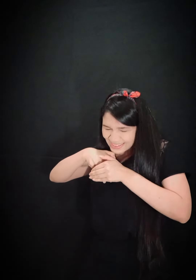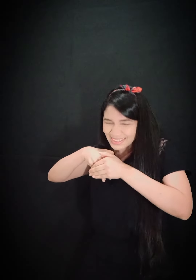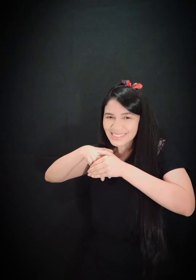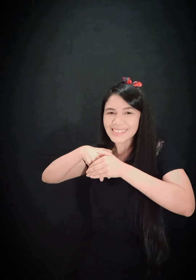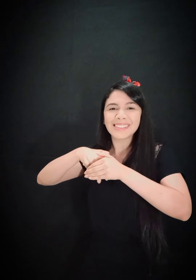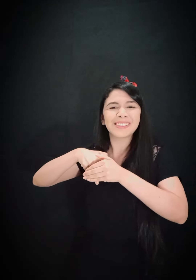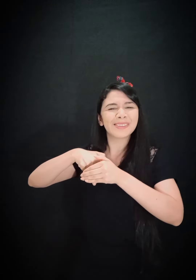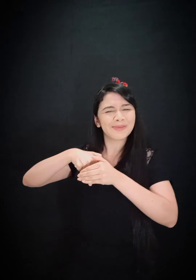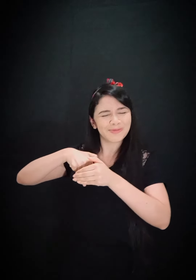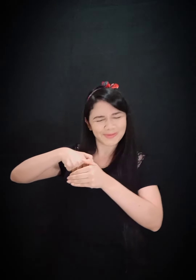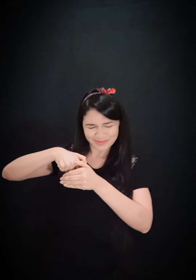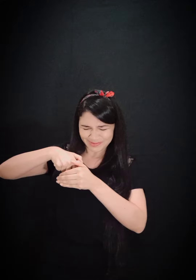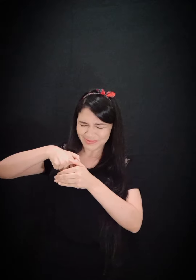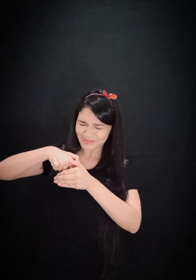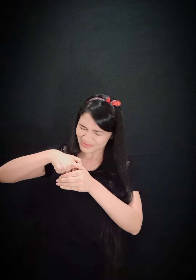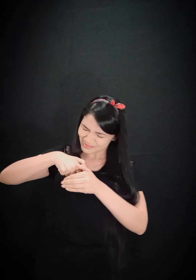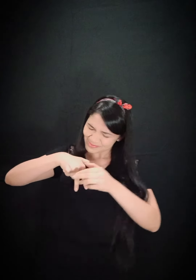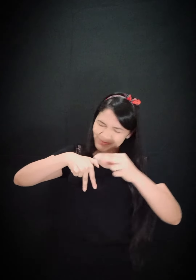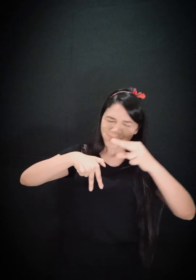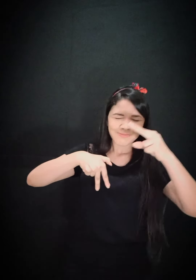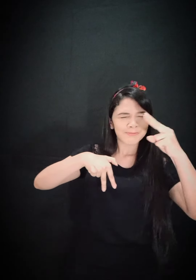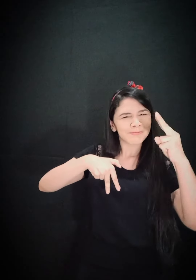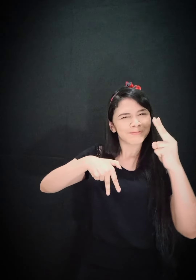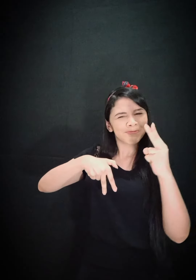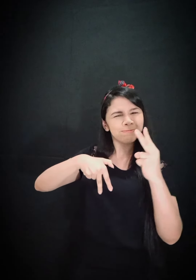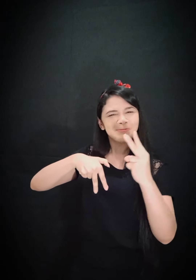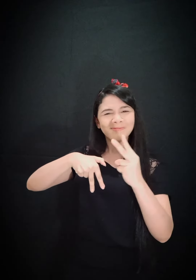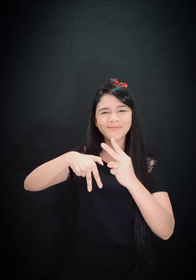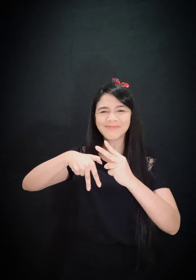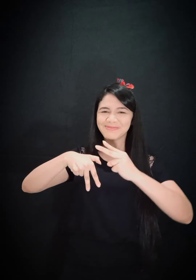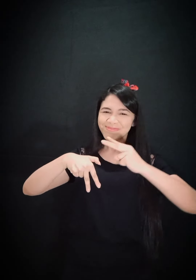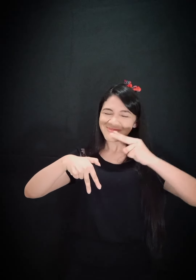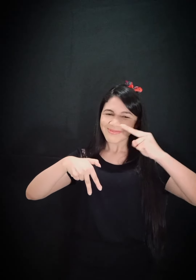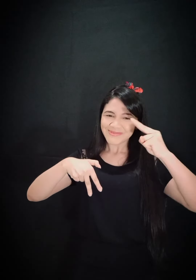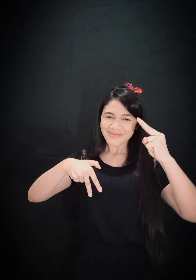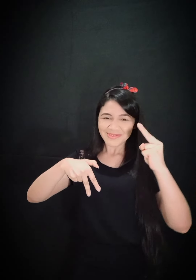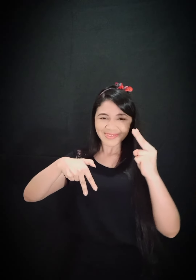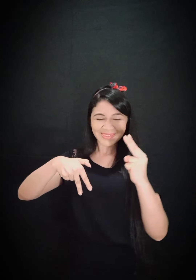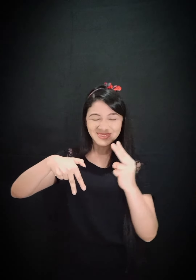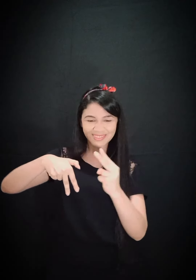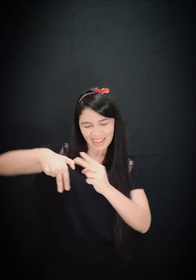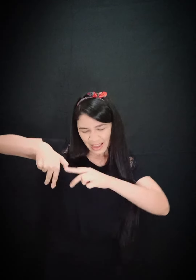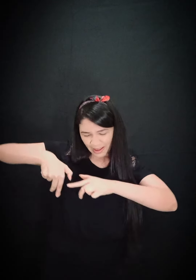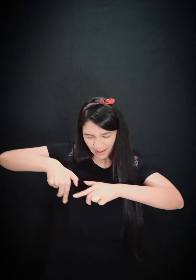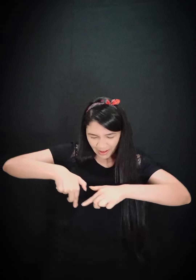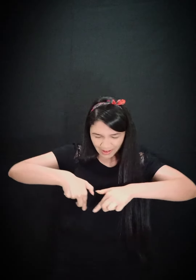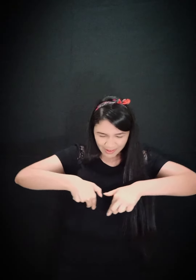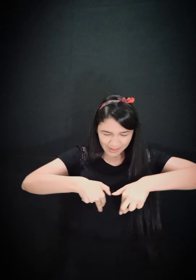seu seguro abrigo Ao teu